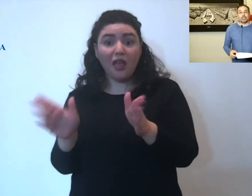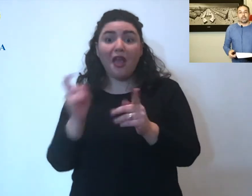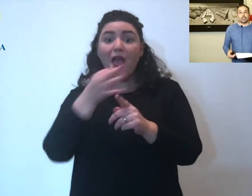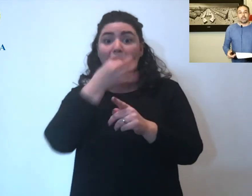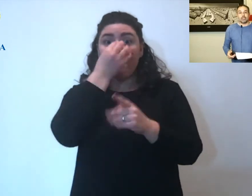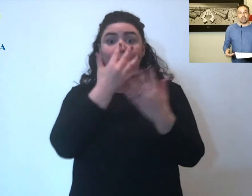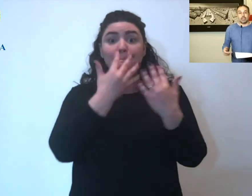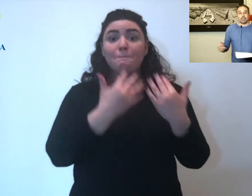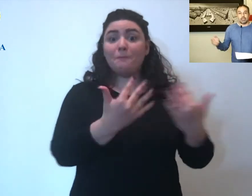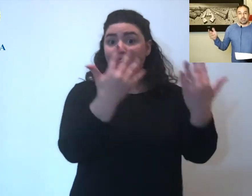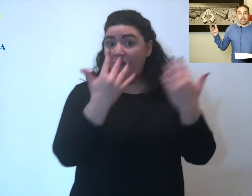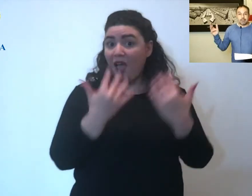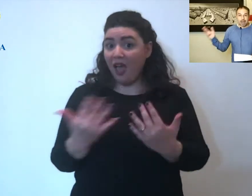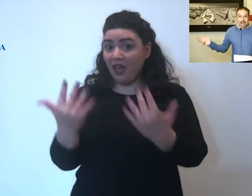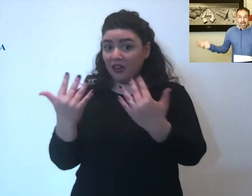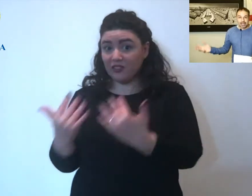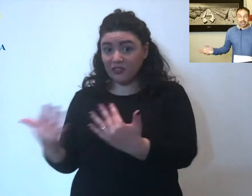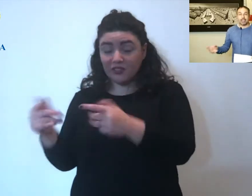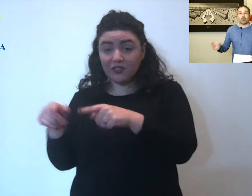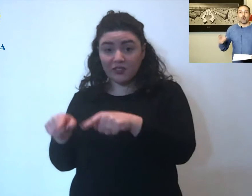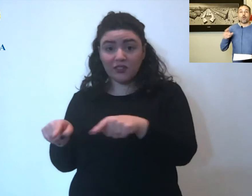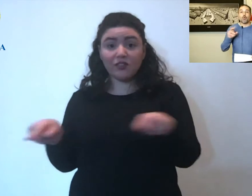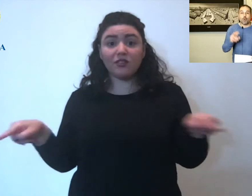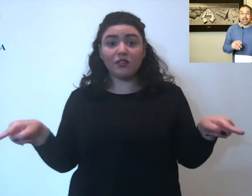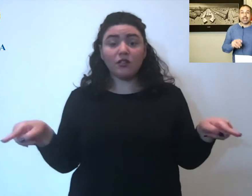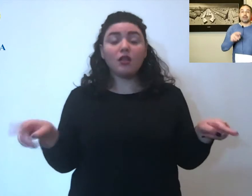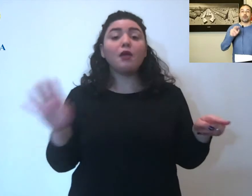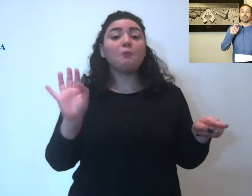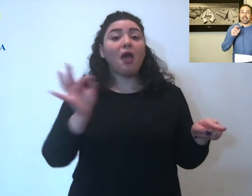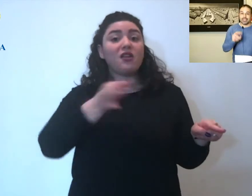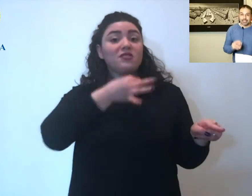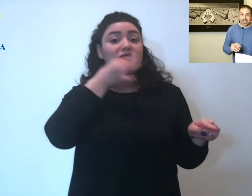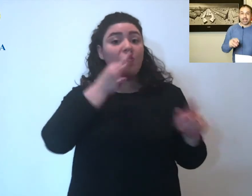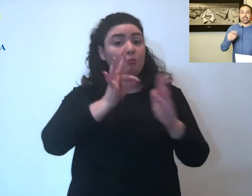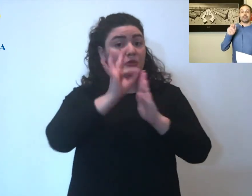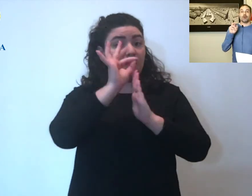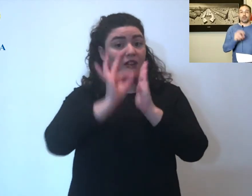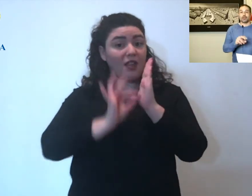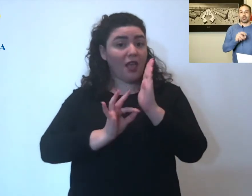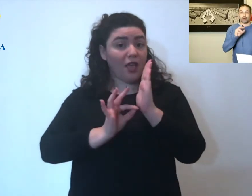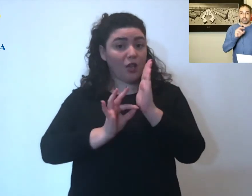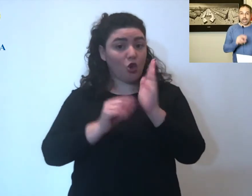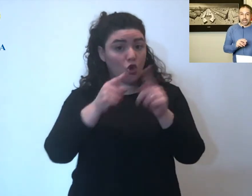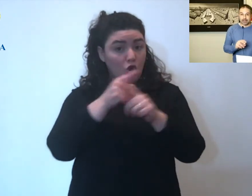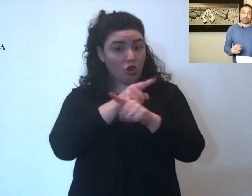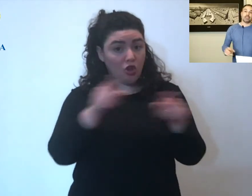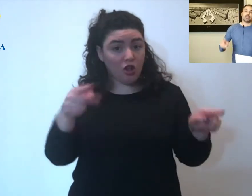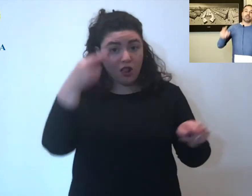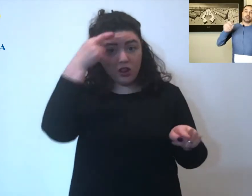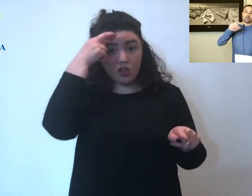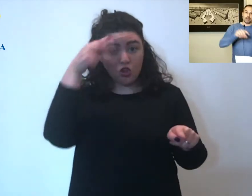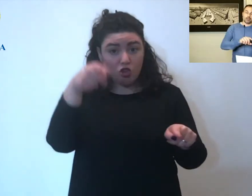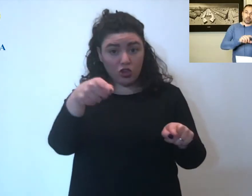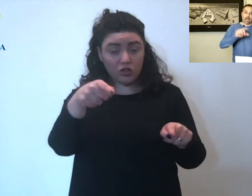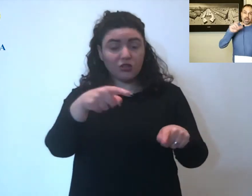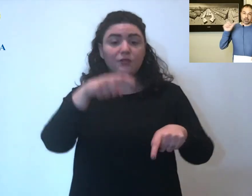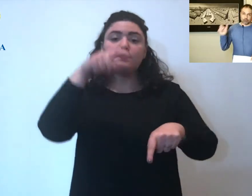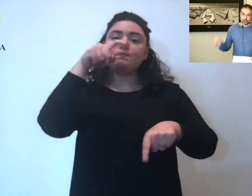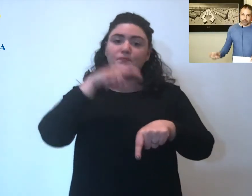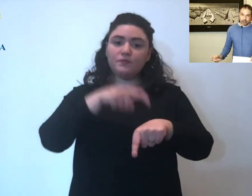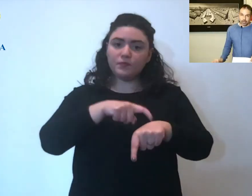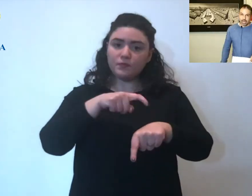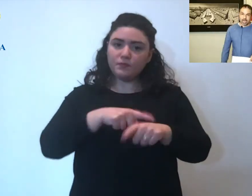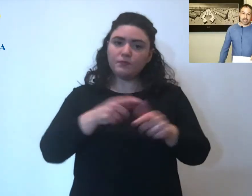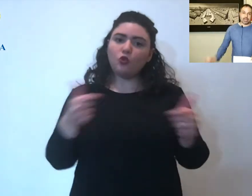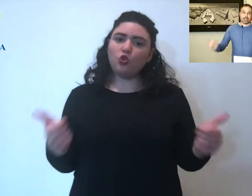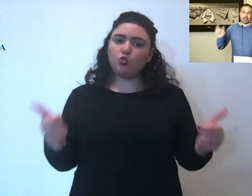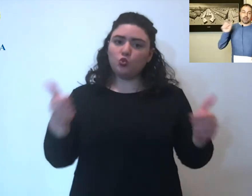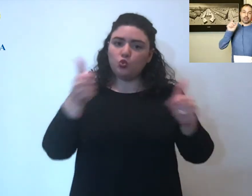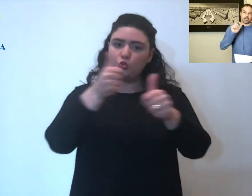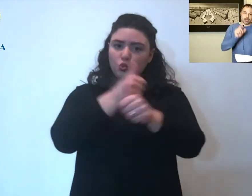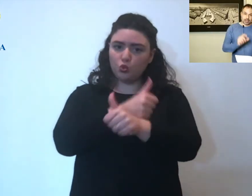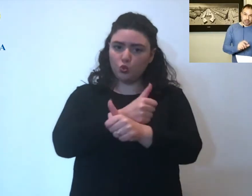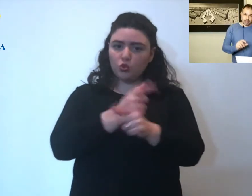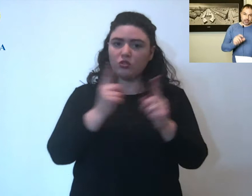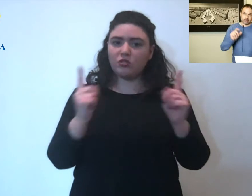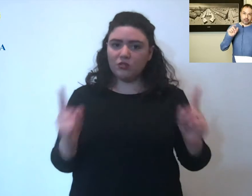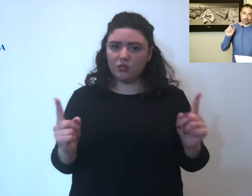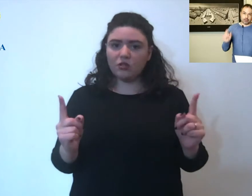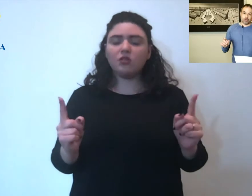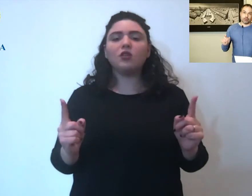dei parchi con quelle modalità che voglio ricordarvi, arco temporale,